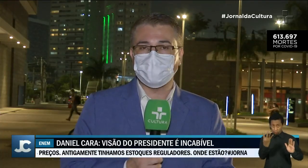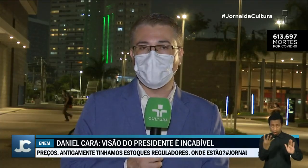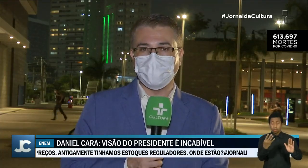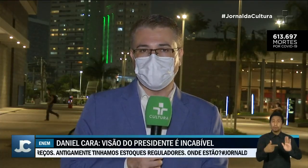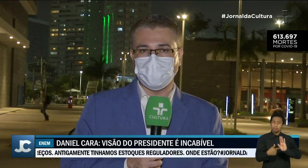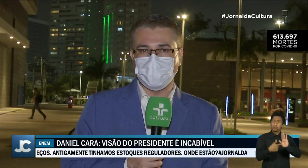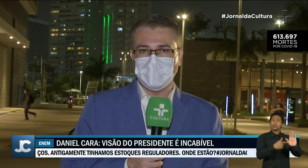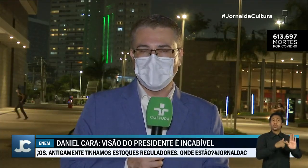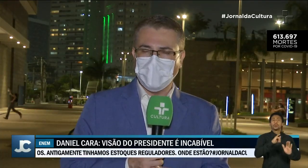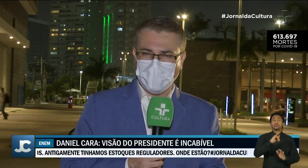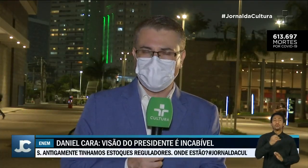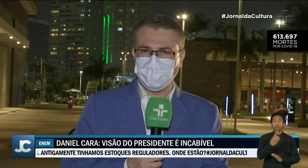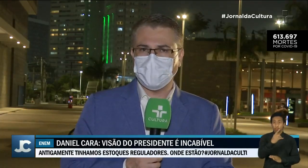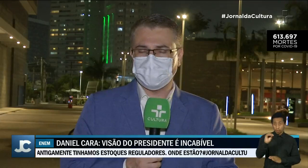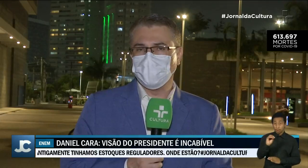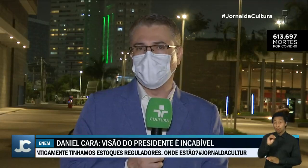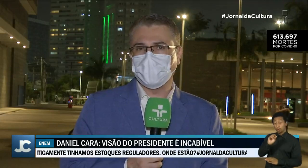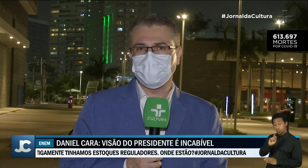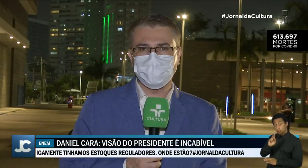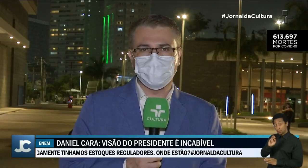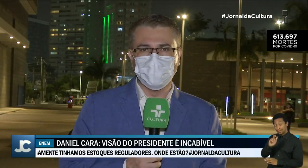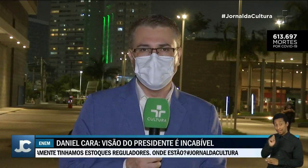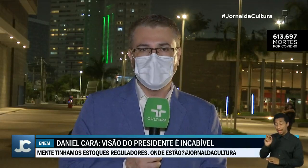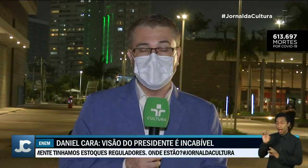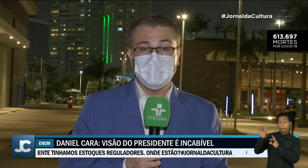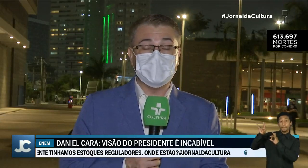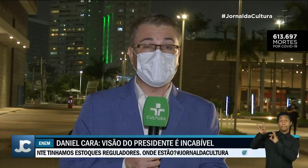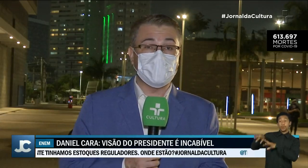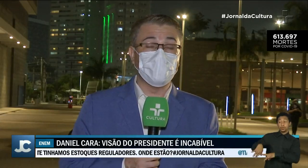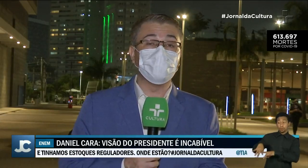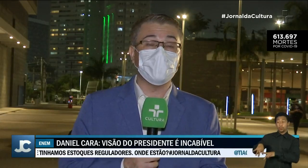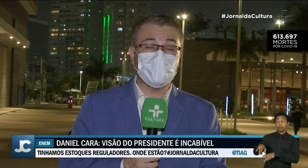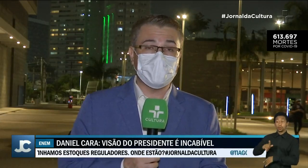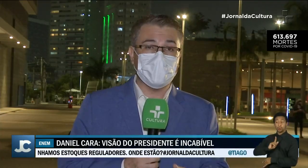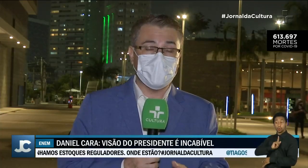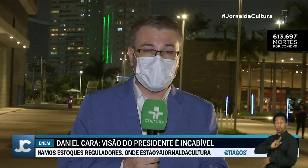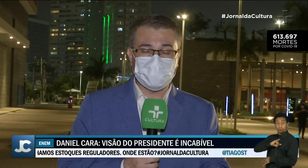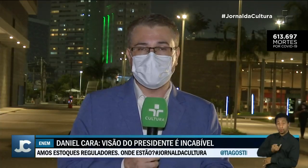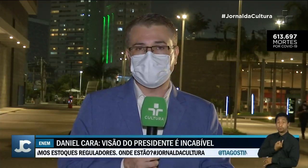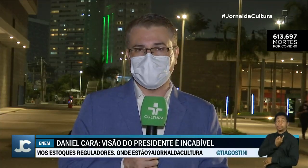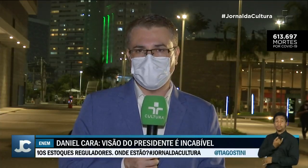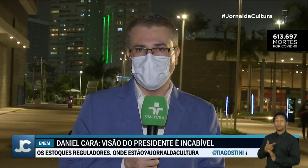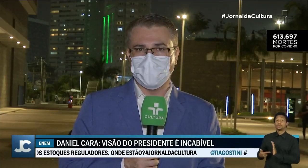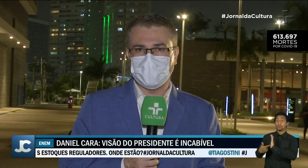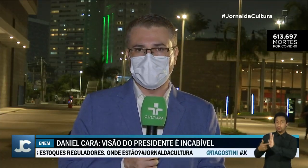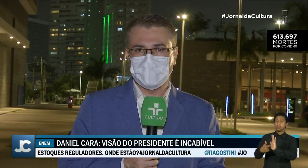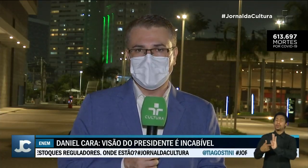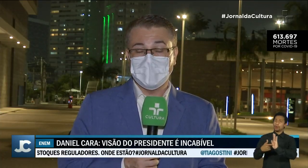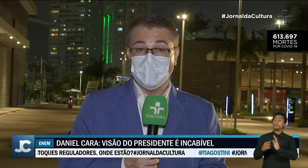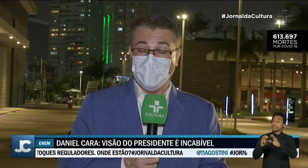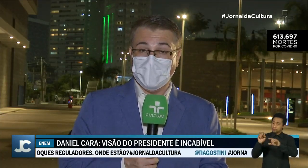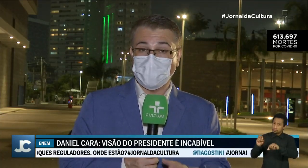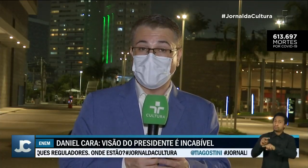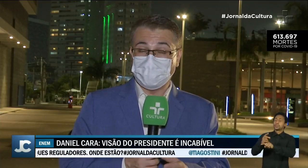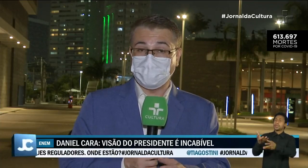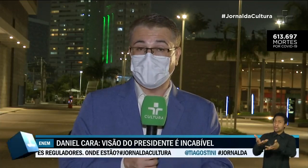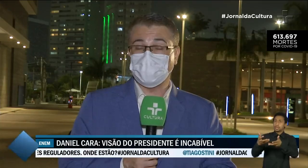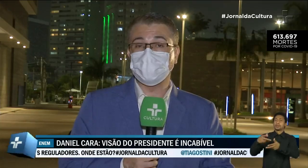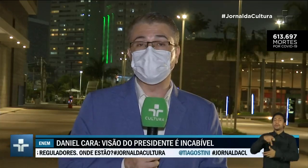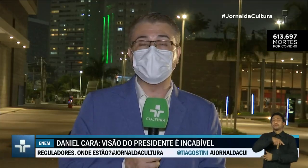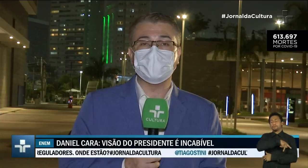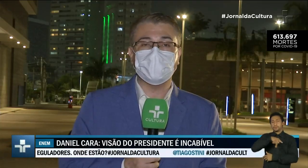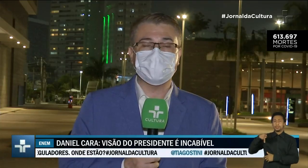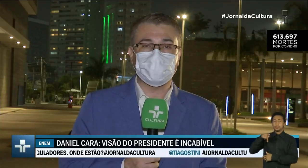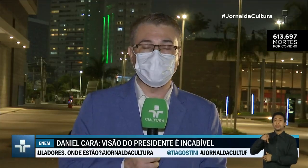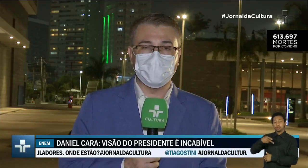abandonado o governo, embora estivesse no Rio Grande do Sul, e declarou vaga à presidência da República. O ato abriu